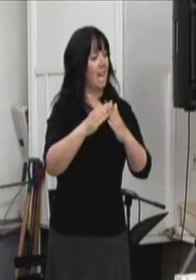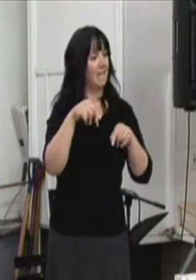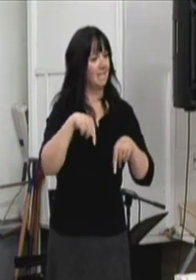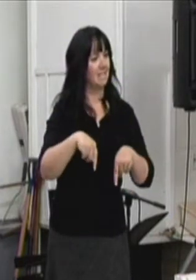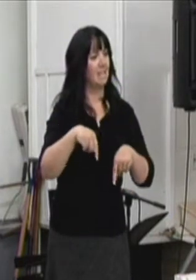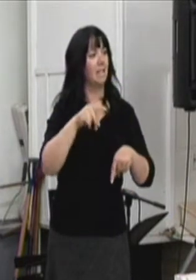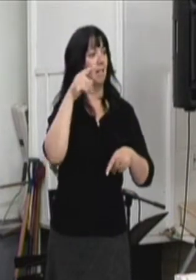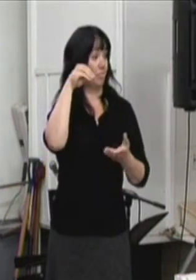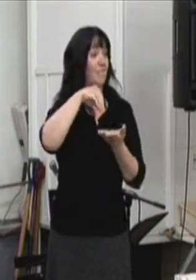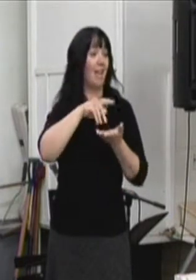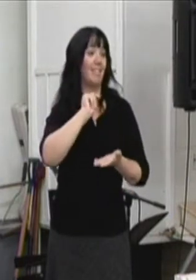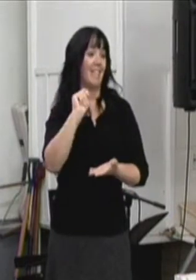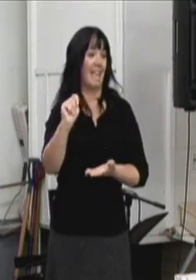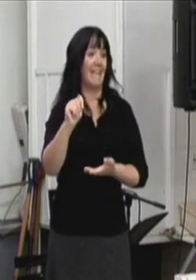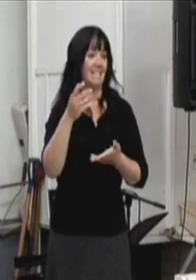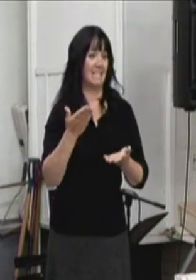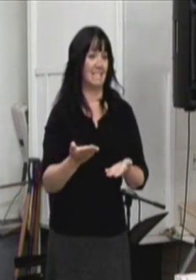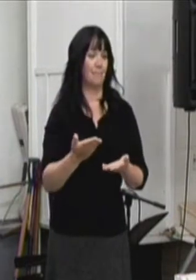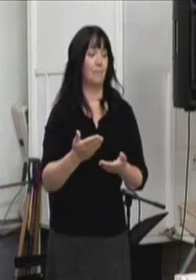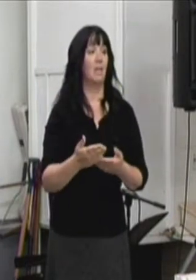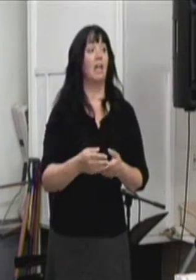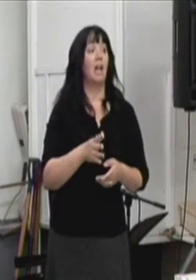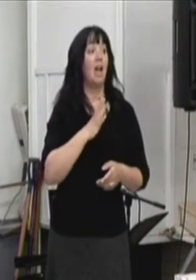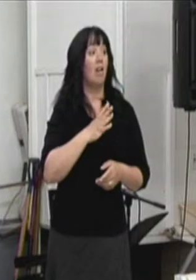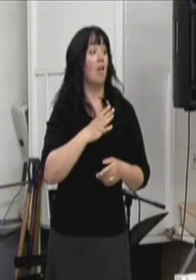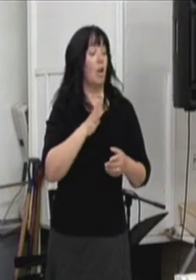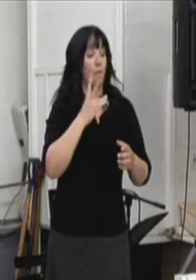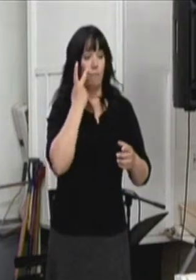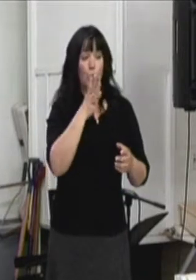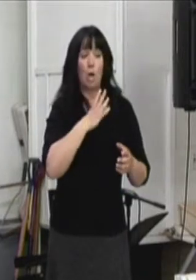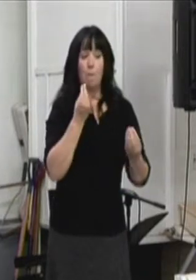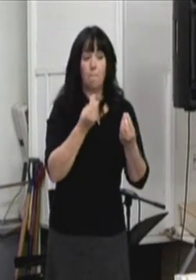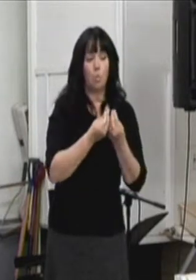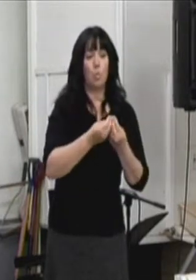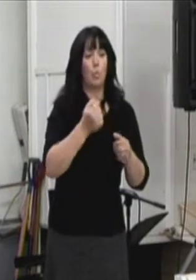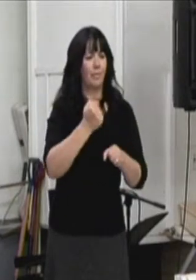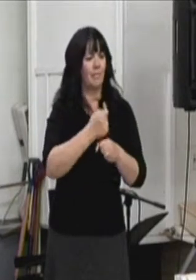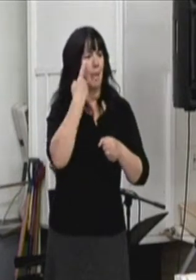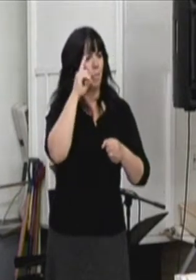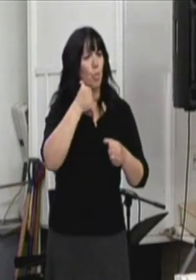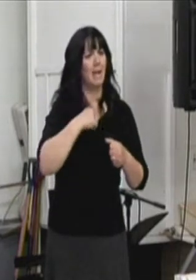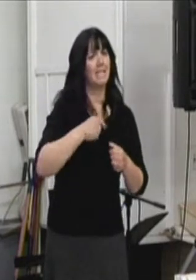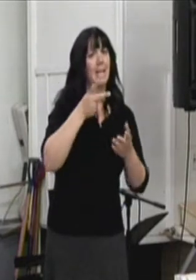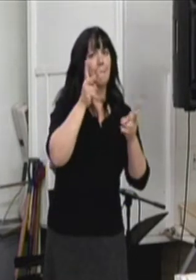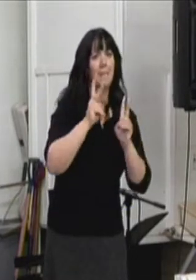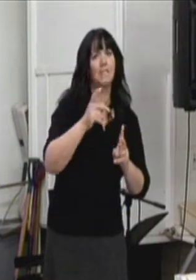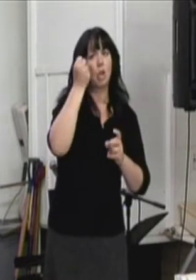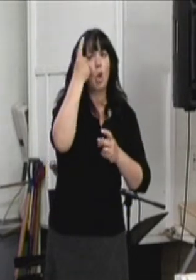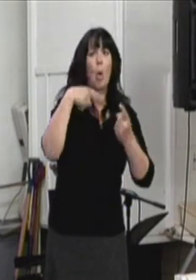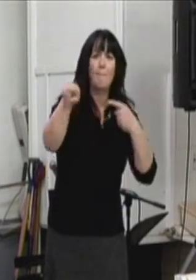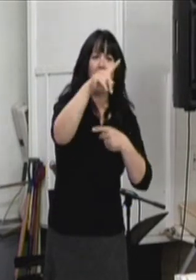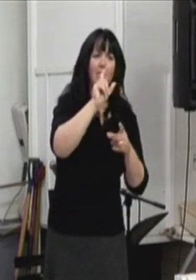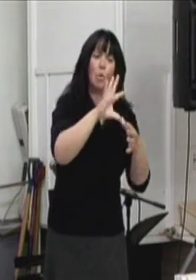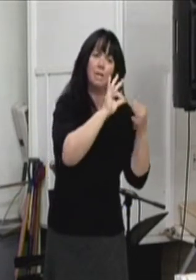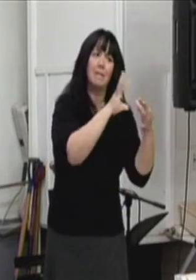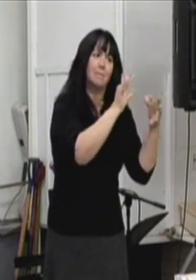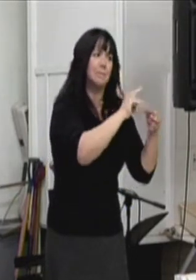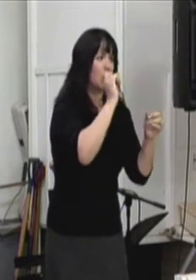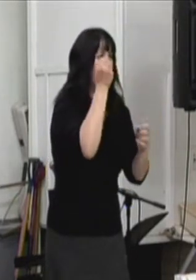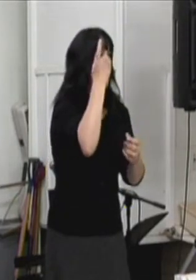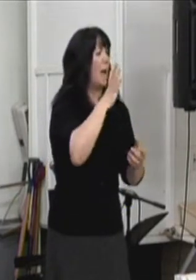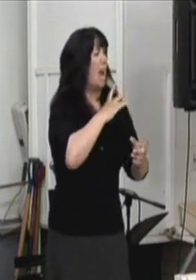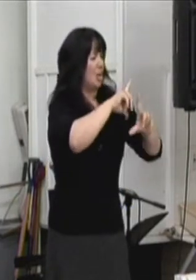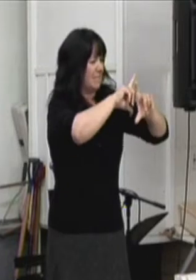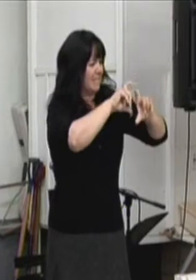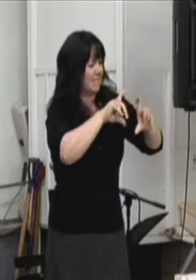région du grand Tracadie-Chayla. Déjà, beaucoup de travail a été fait pour sensibiliser la population à tous les